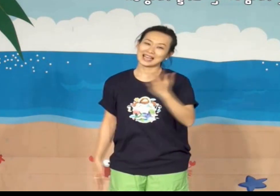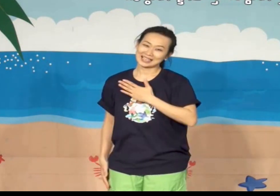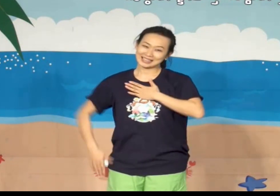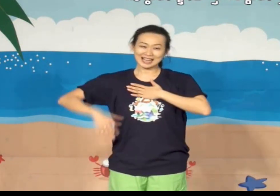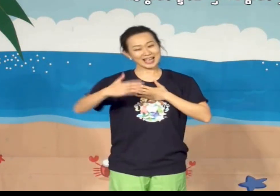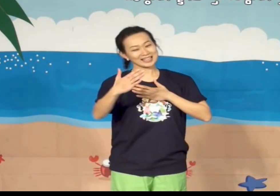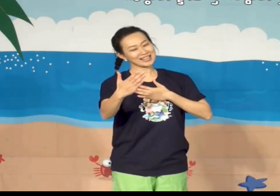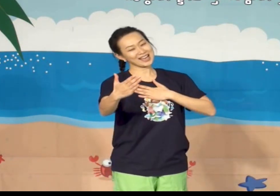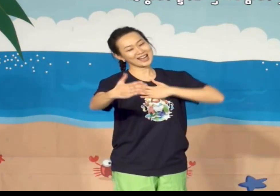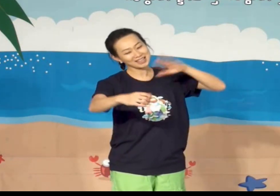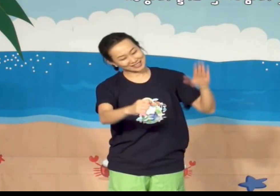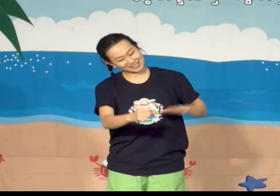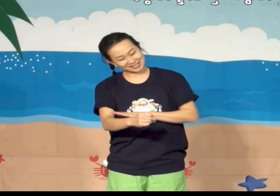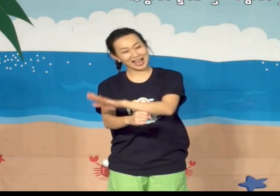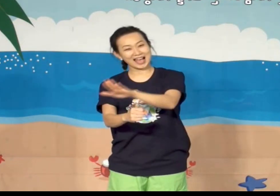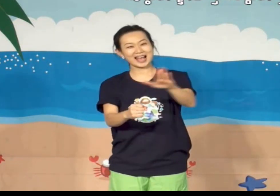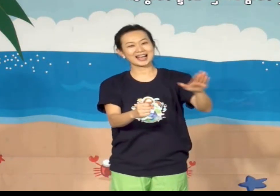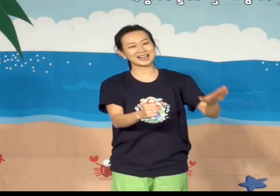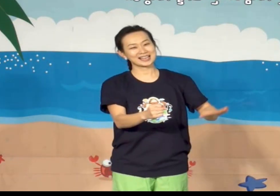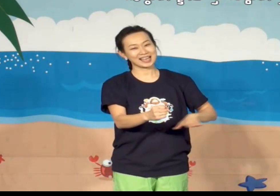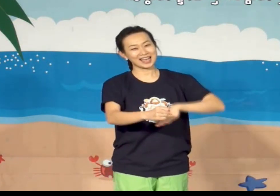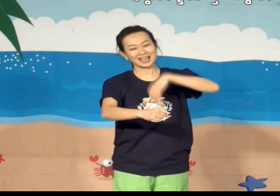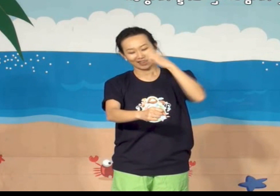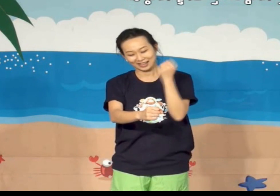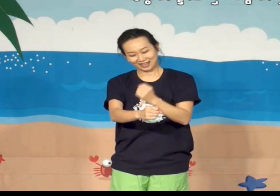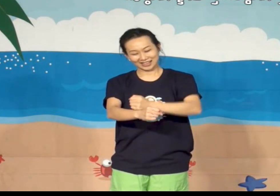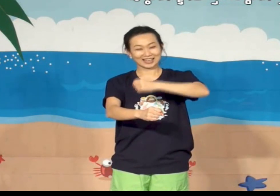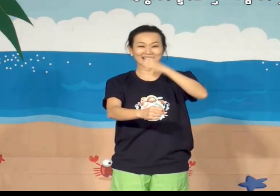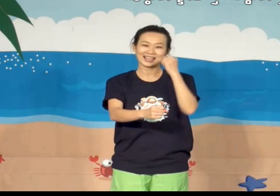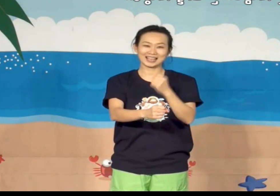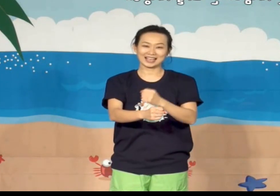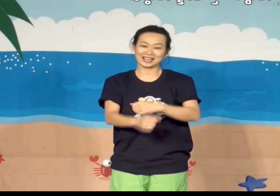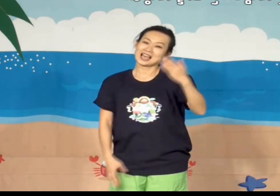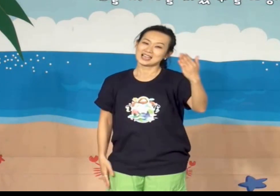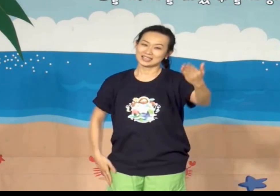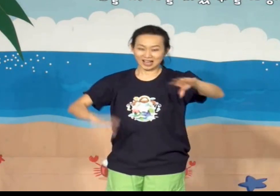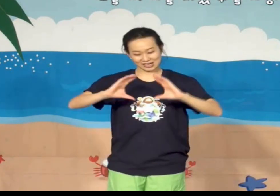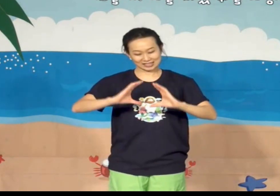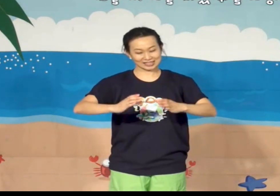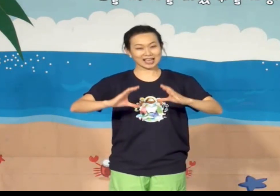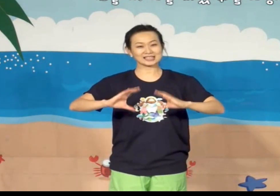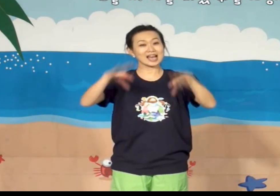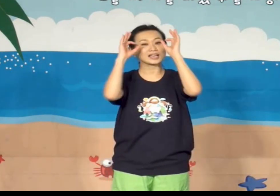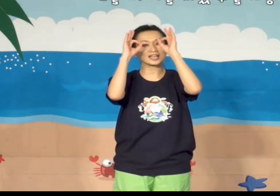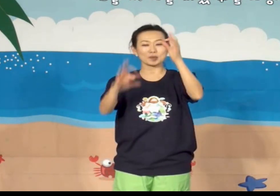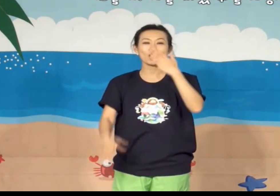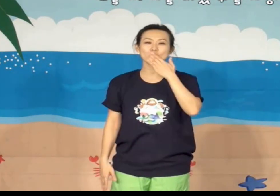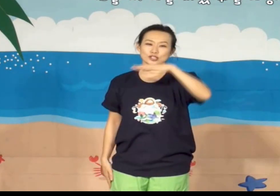눈부신 눈부를 사랑해 널 세상이 볼